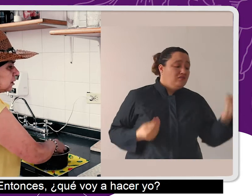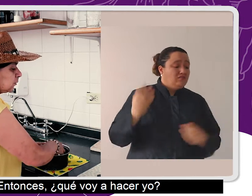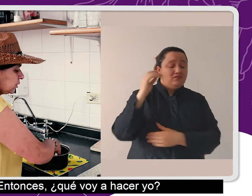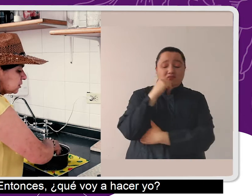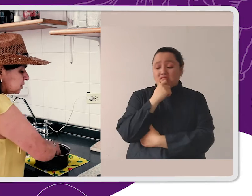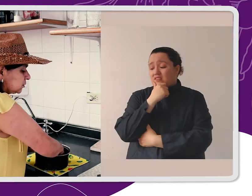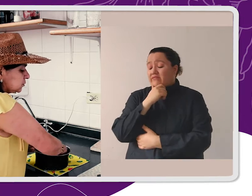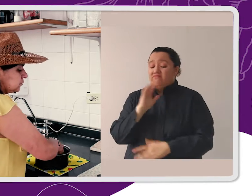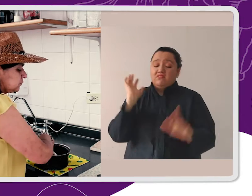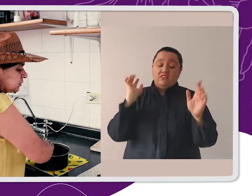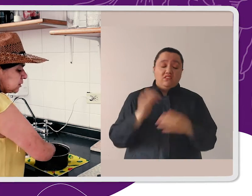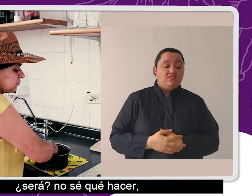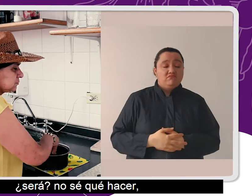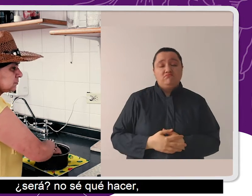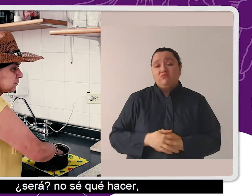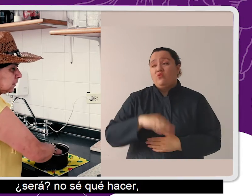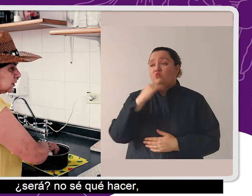entonces, ¿qué voy a hacer yo?